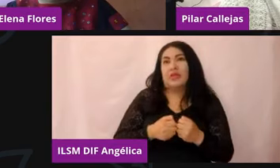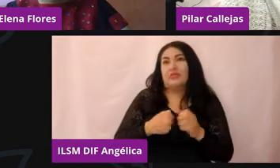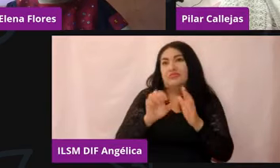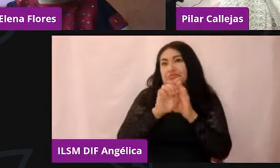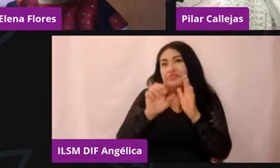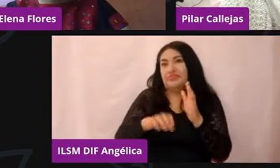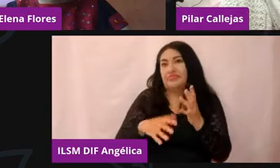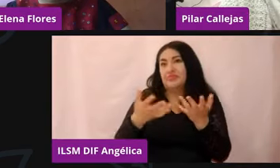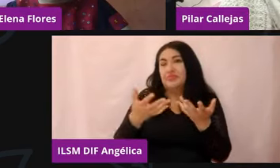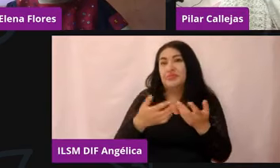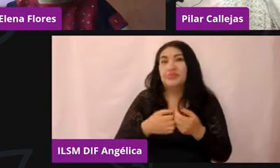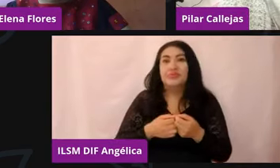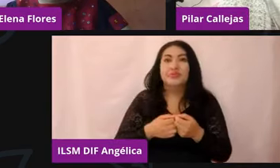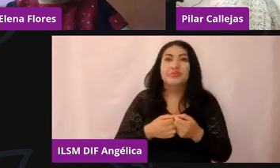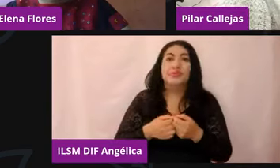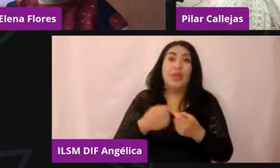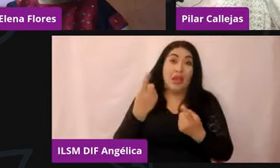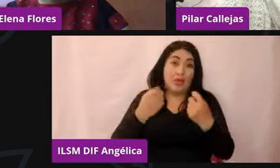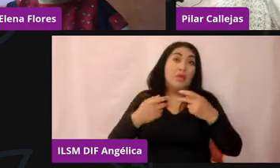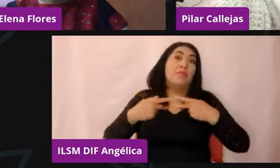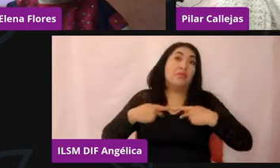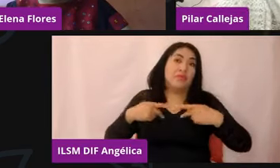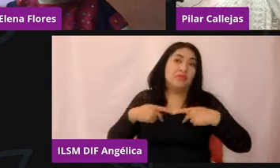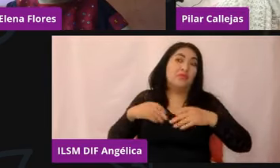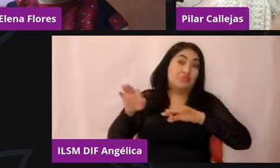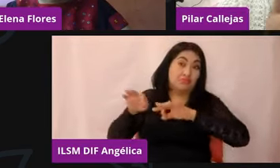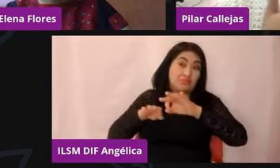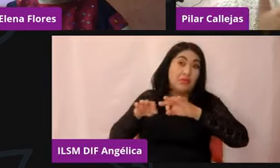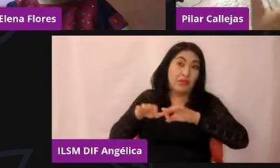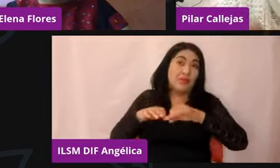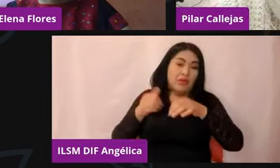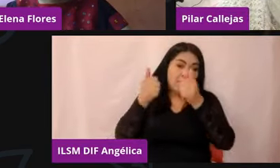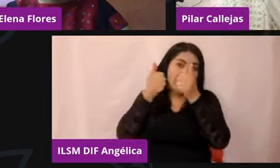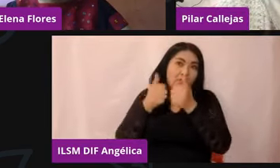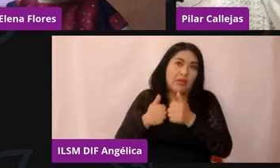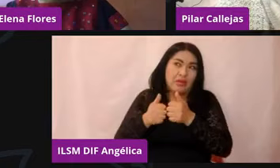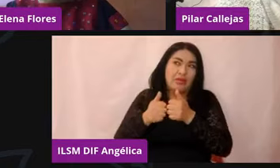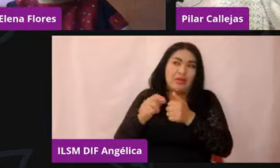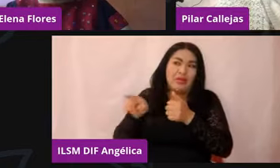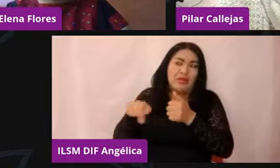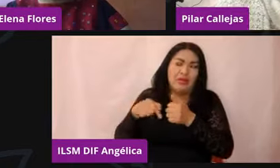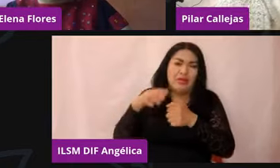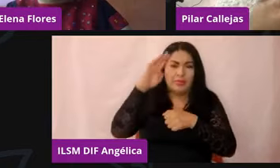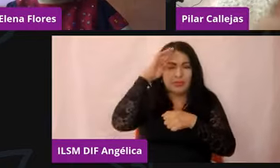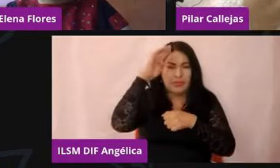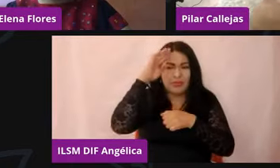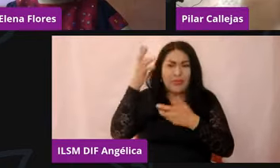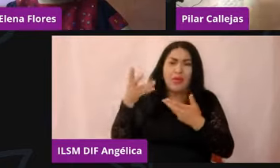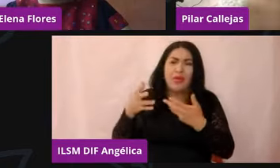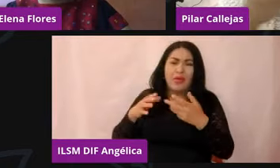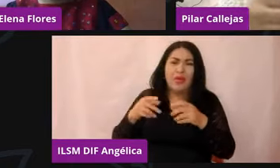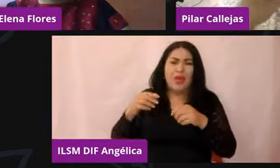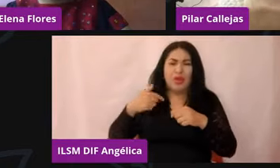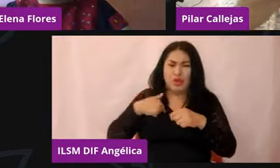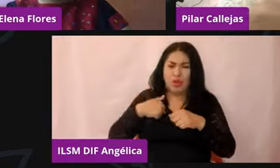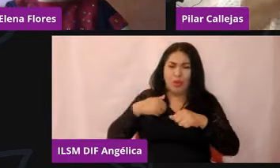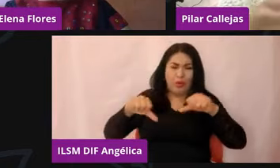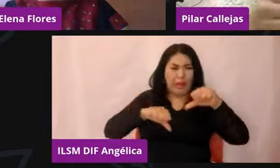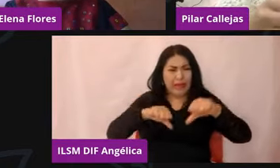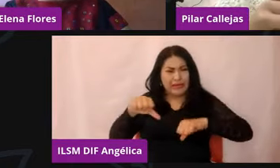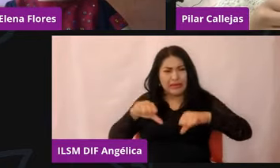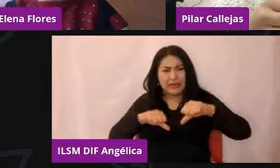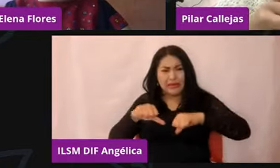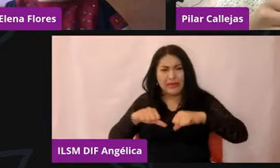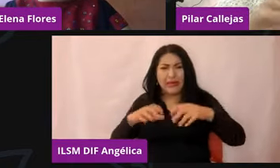están ahorita en el trabajo, ¿qué va a pasar? Porque ya ahora me tengo que volver a adaptar a las actividades que yo hacía muy seguido, muy seguido, muy